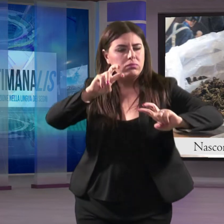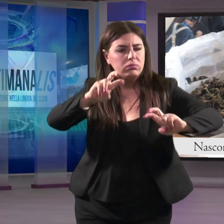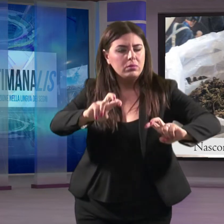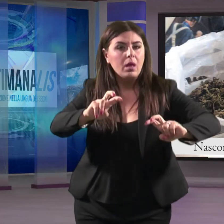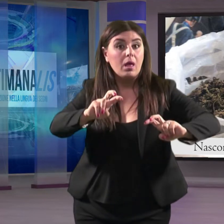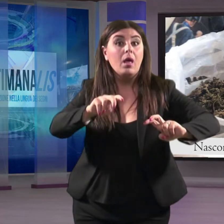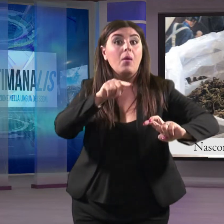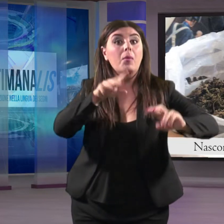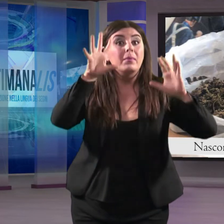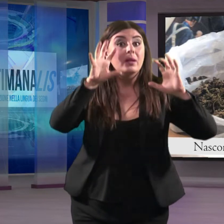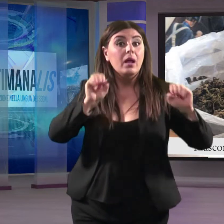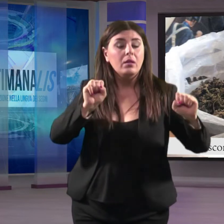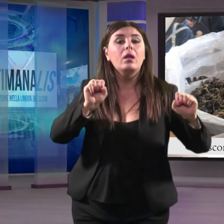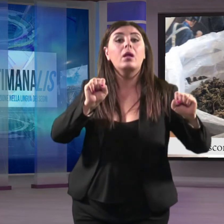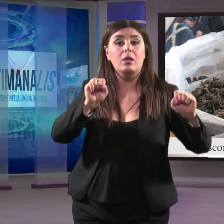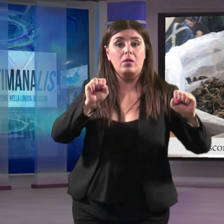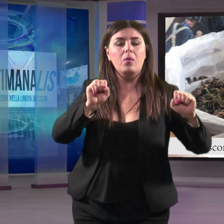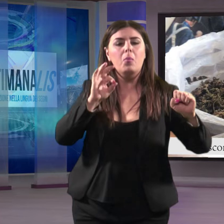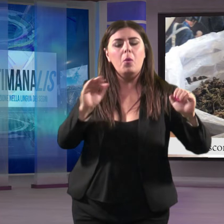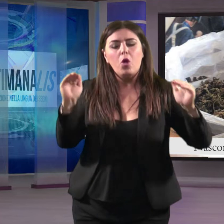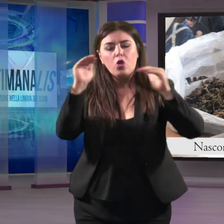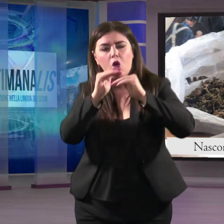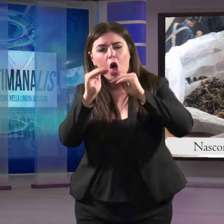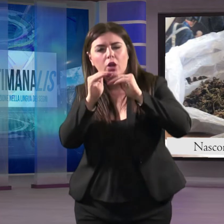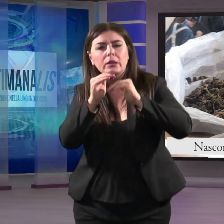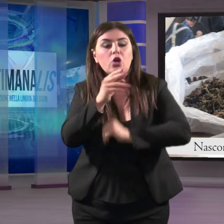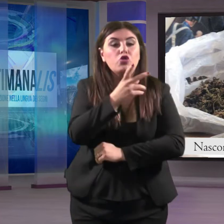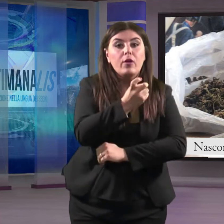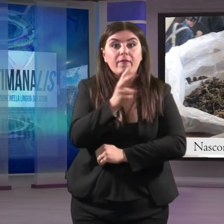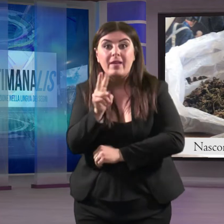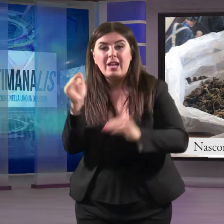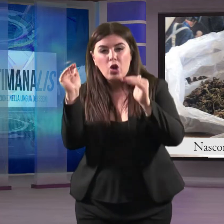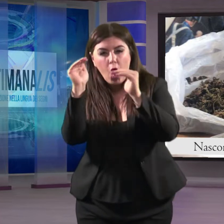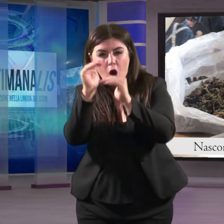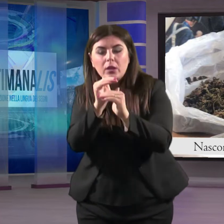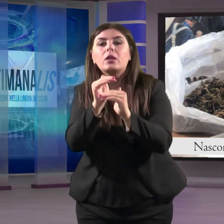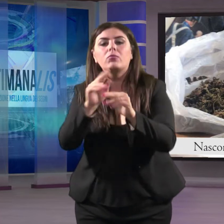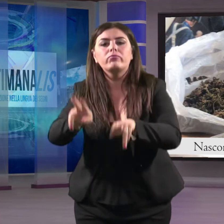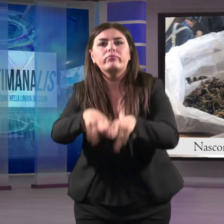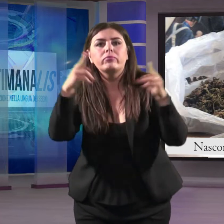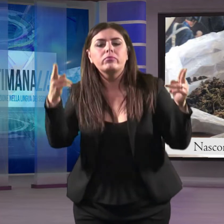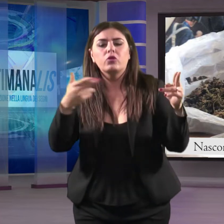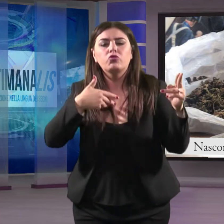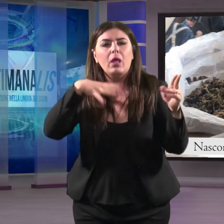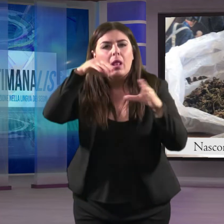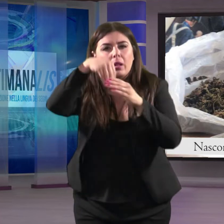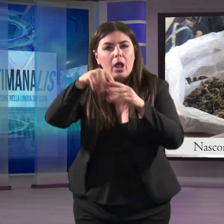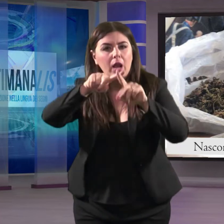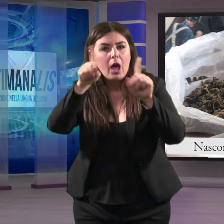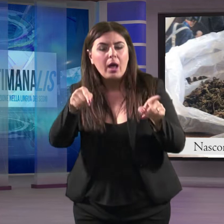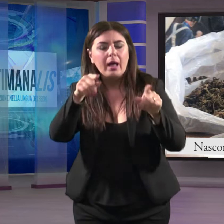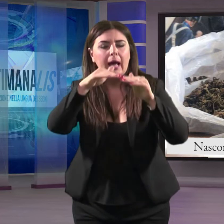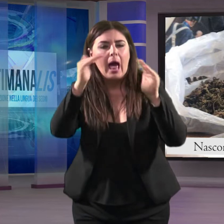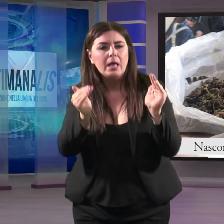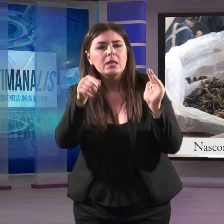militari della stazione locale nella notte tra giovedì e venerdì scorso hanno scoperto un mini market della droga